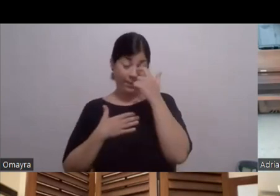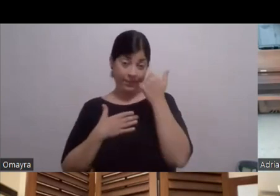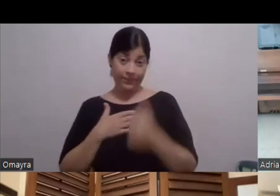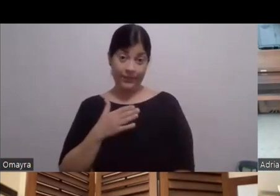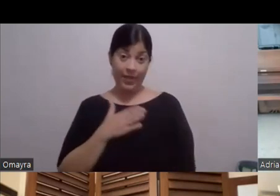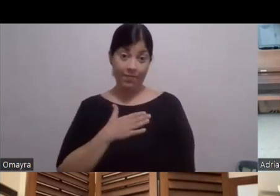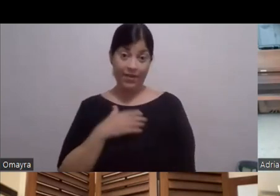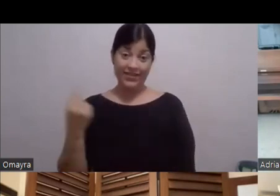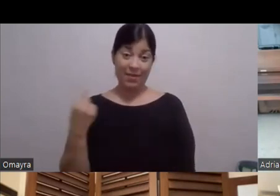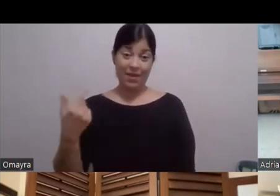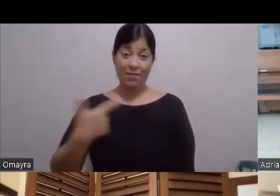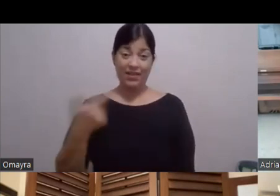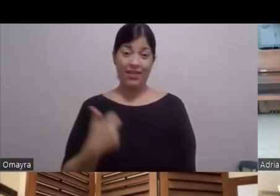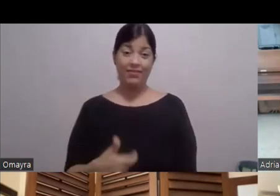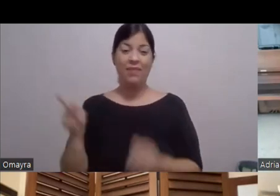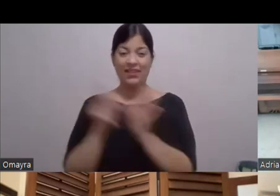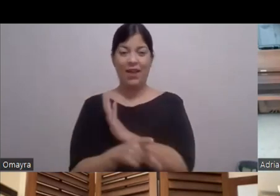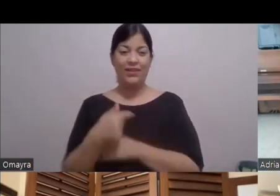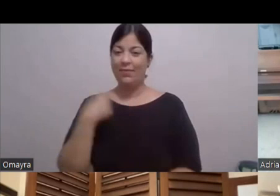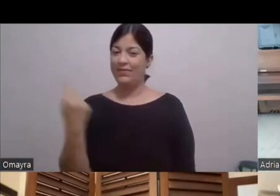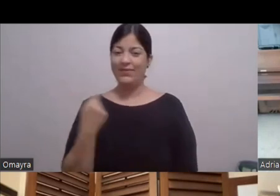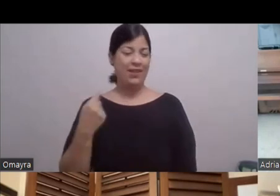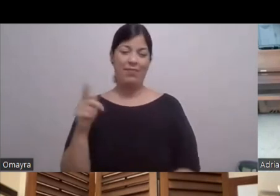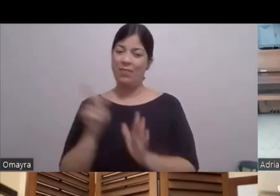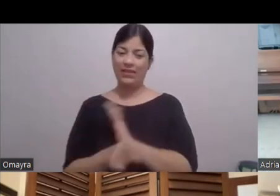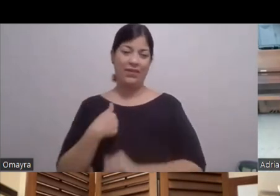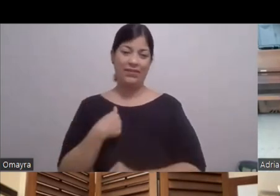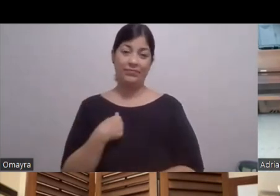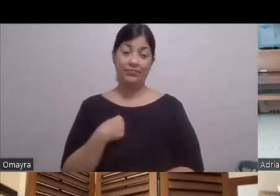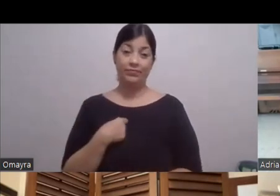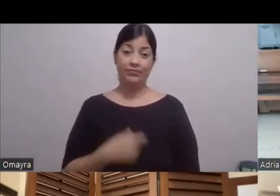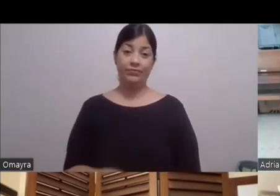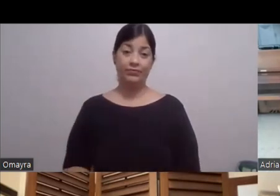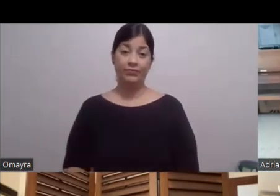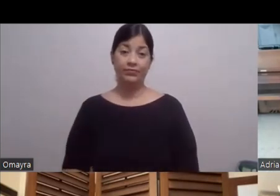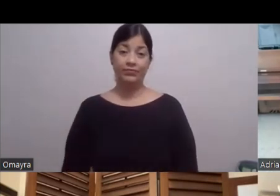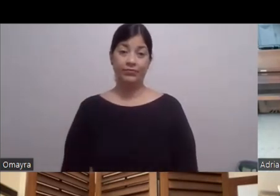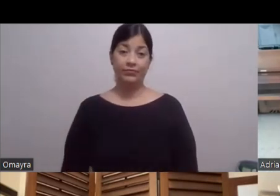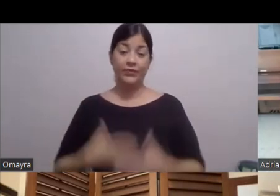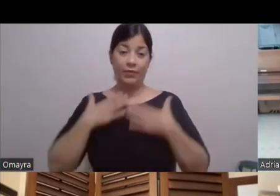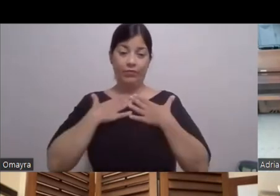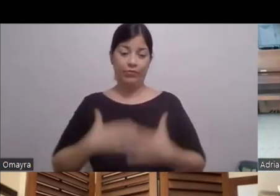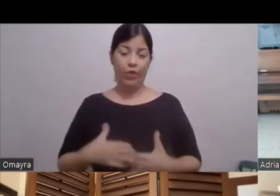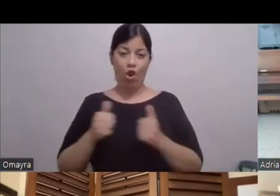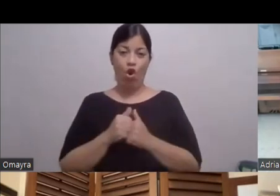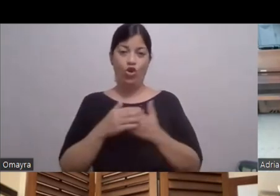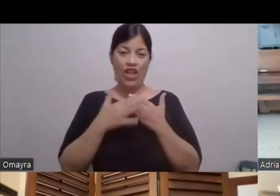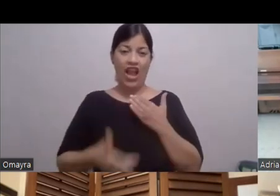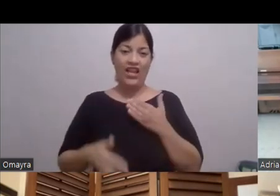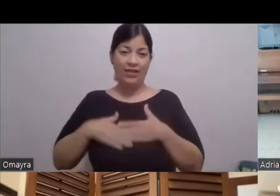Al final siempre me mataban Este Nos ponían La Las bolsas estas de sangre Con los explosivos Claro que